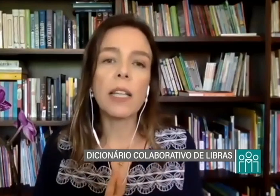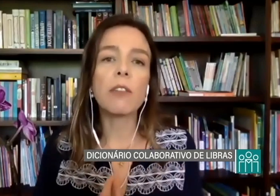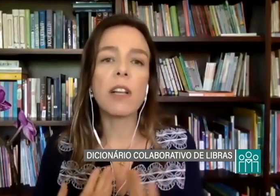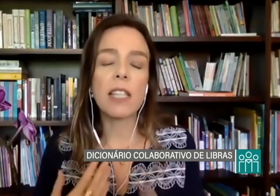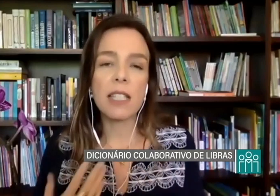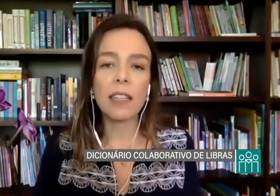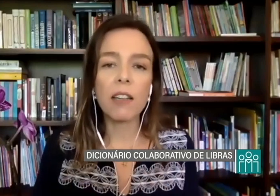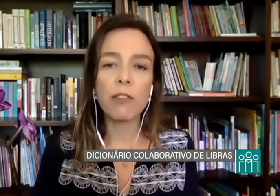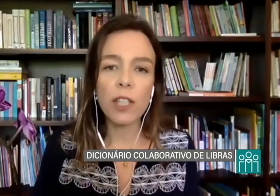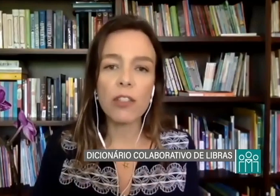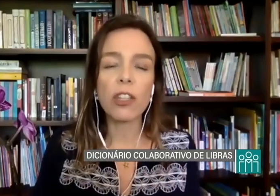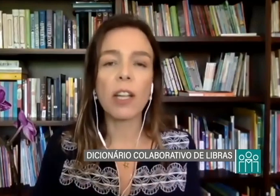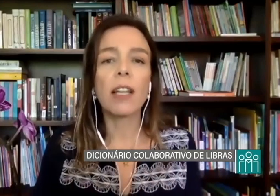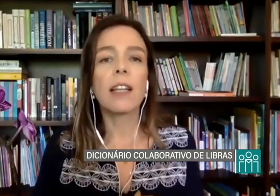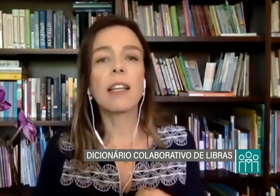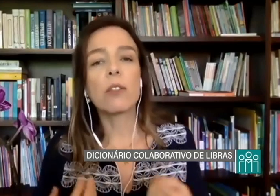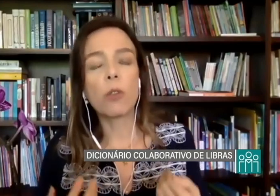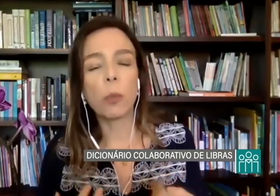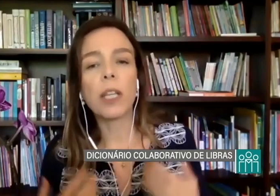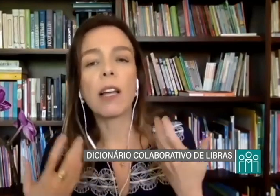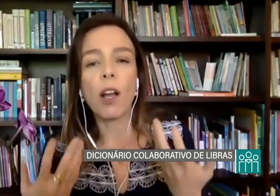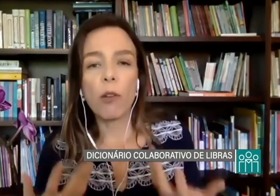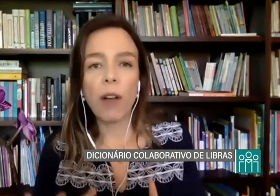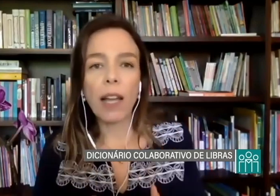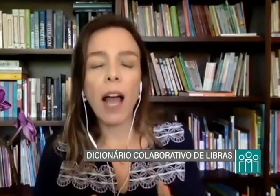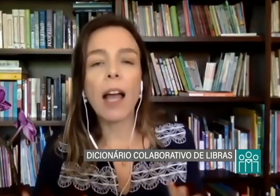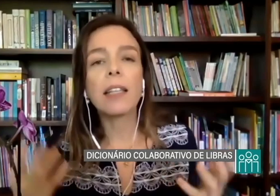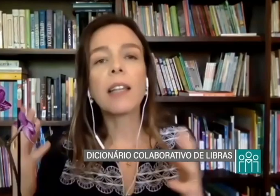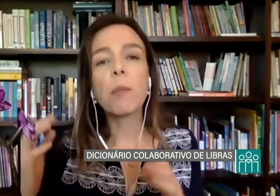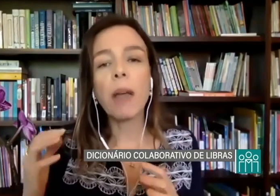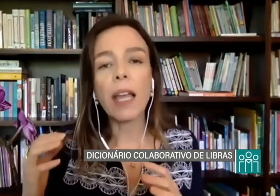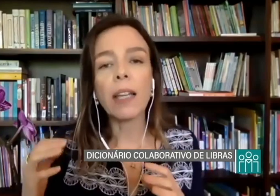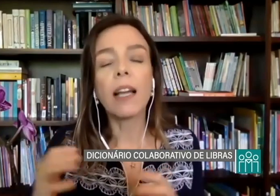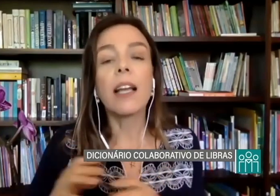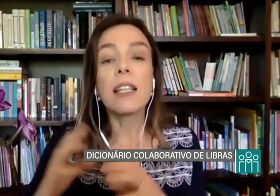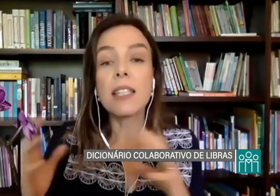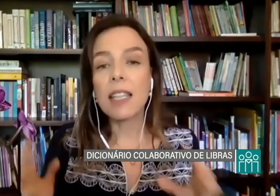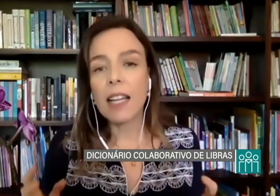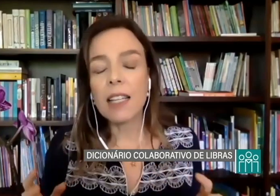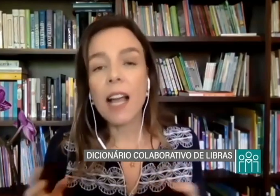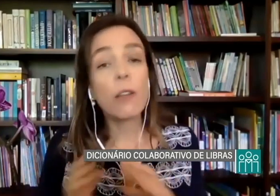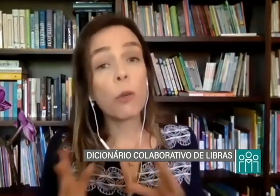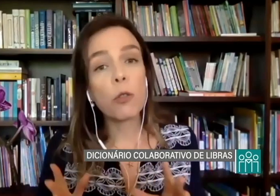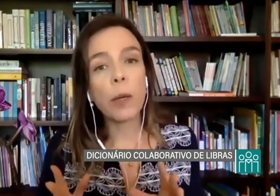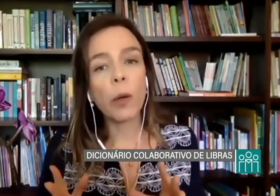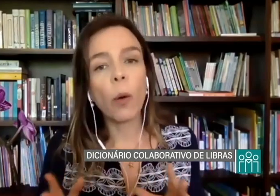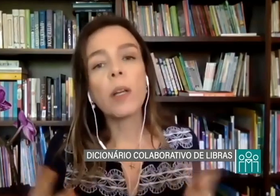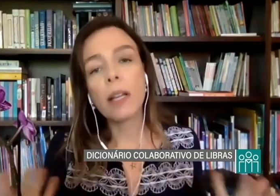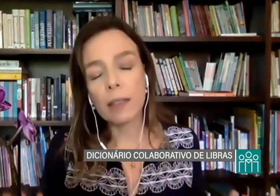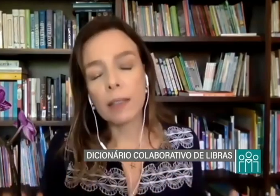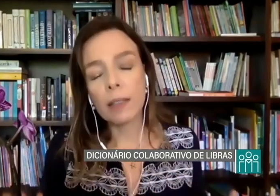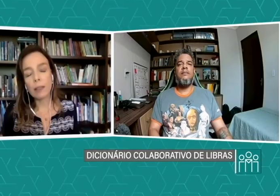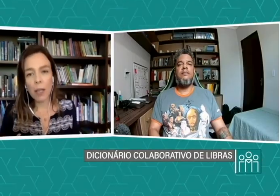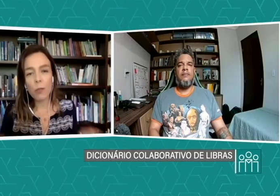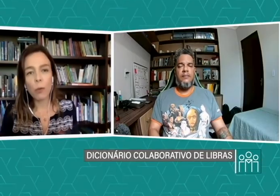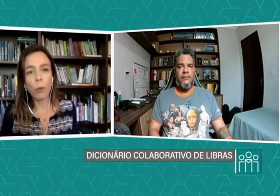fazer essa entrevista, se o poderia falar e também sinalizar. E o me explicou, né? Tem mais um